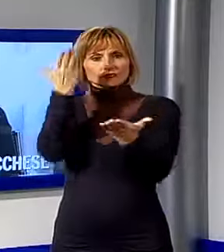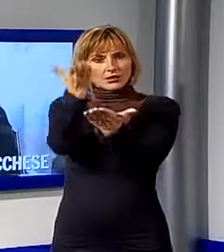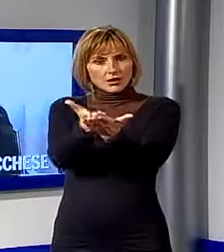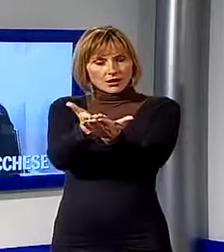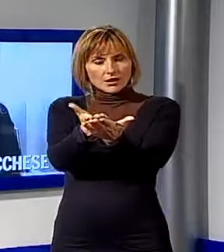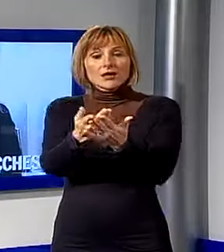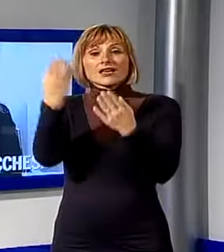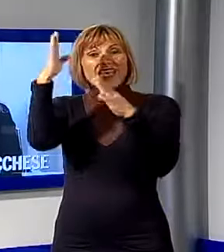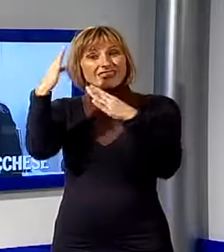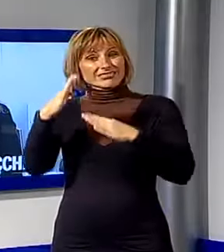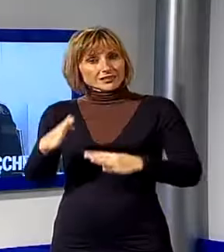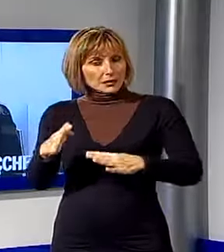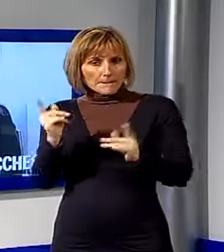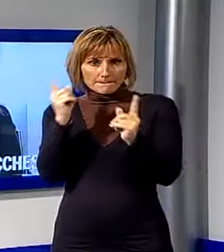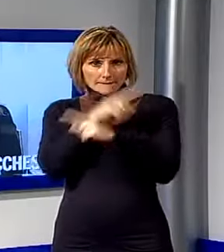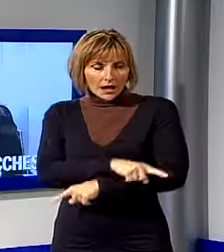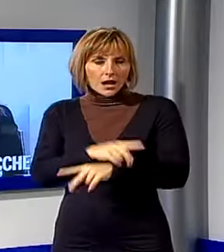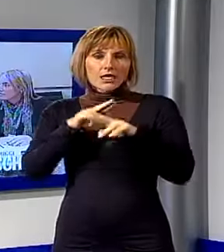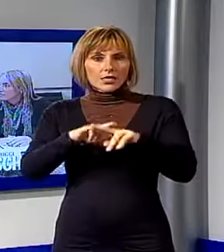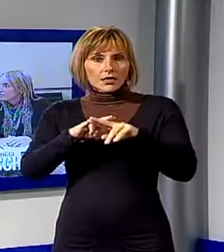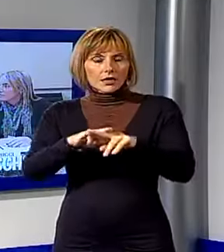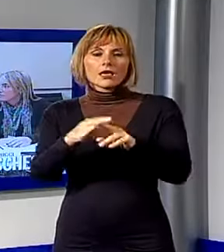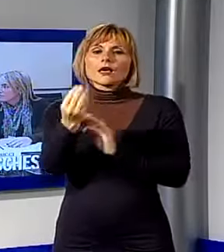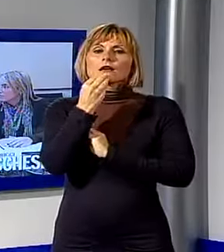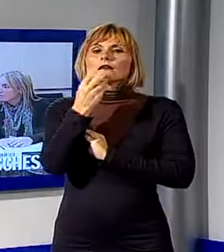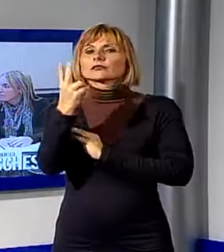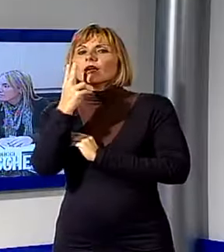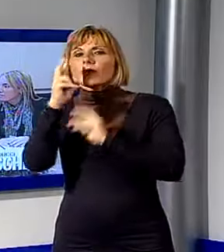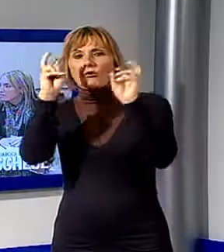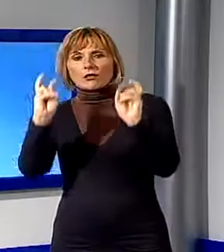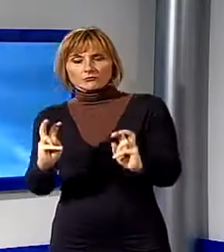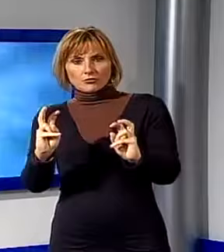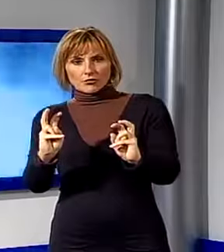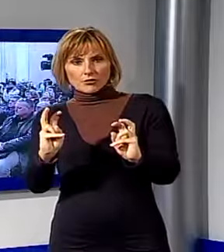settore Dile. Tengono alimentare, tabacco ed elettronico.